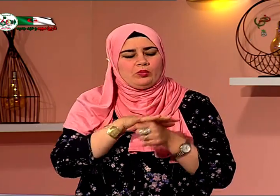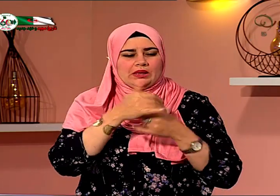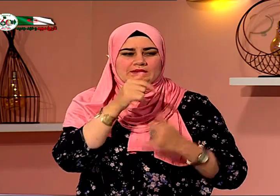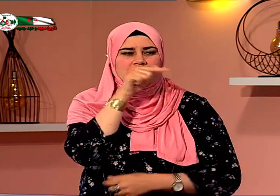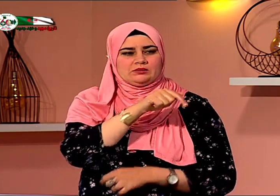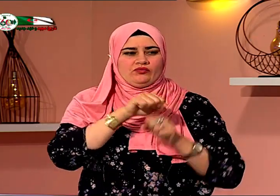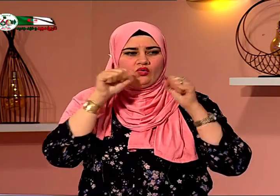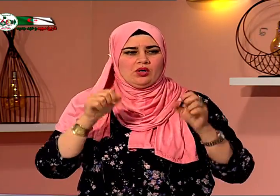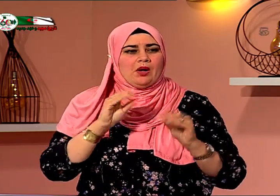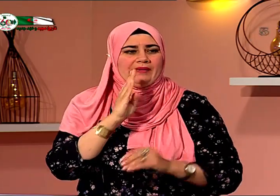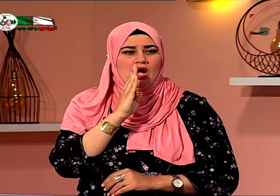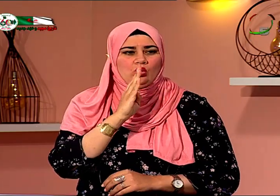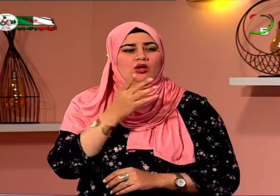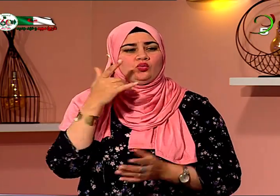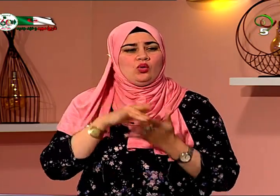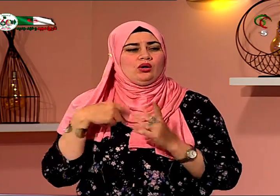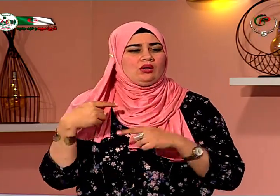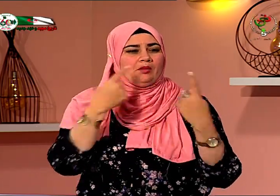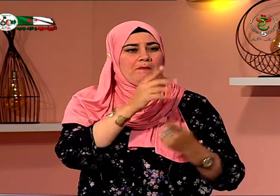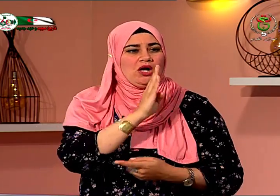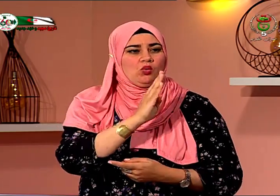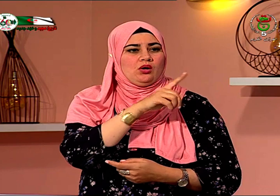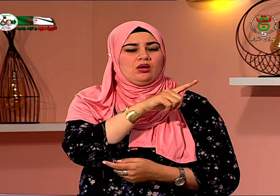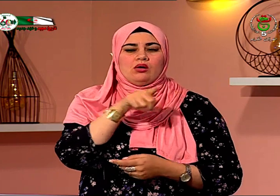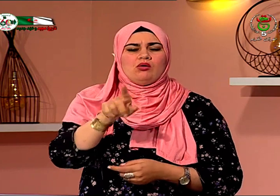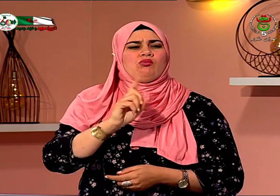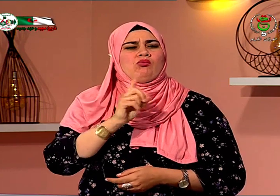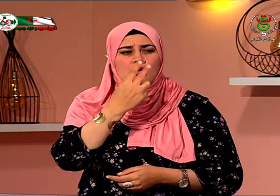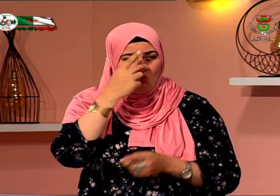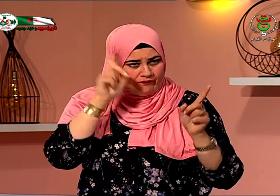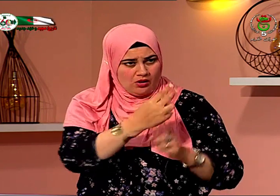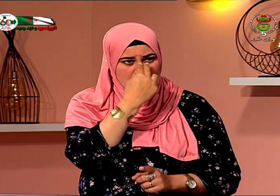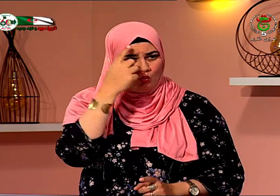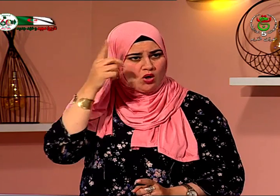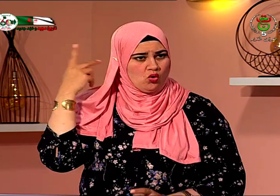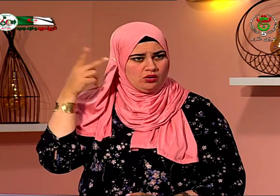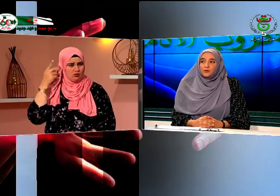والأنف كانت في الجزائر كان في بن عكنون كنا نذهب حتى إلى بلدية بن عكنون